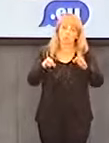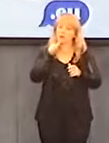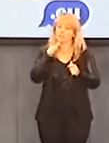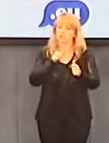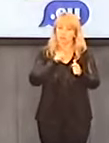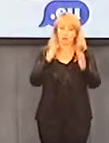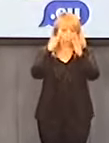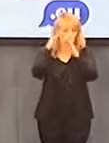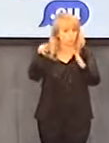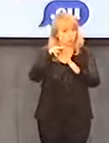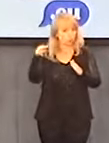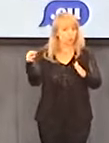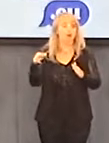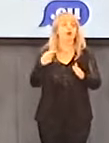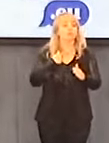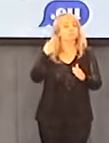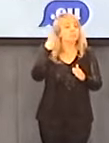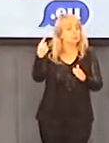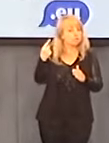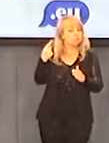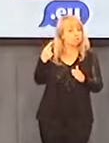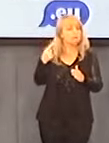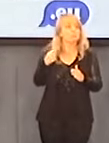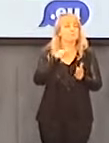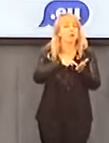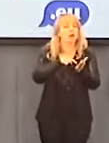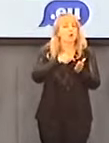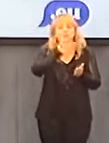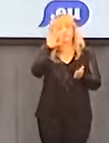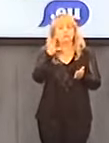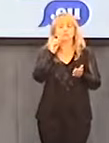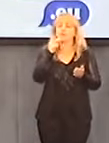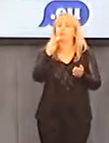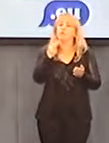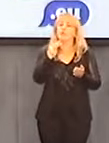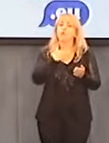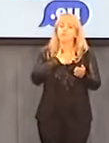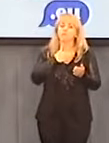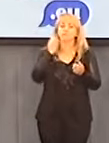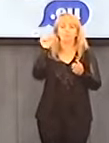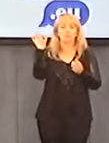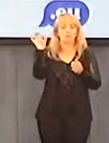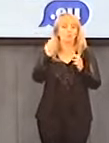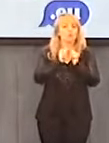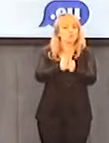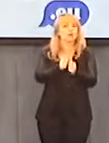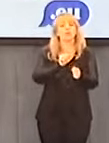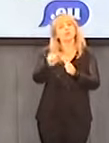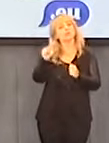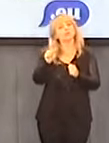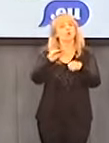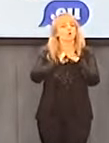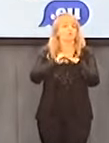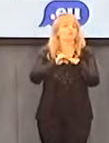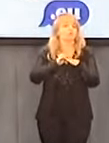Kościół Hierarchiczny, zdaje się uważać, że oczyściła się tym